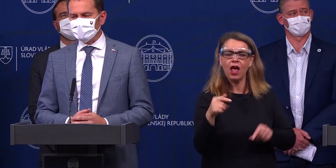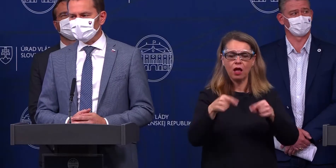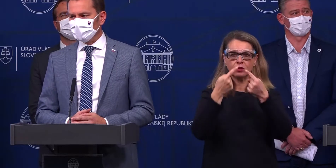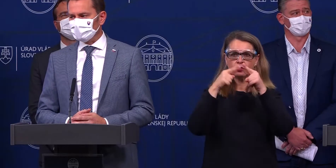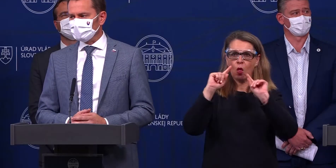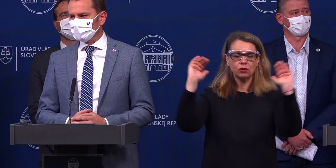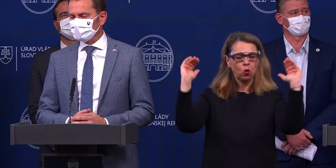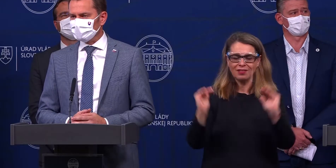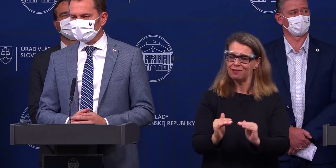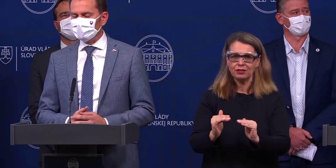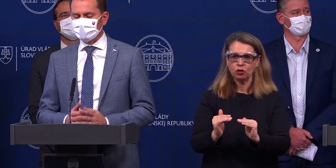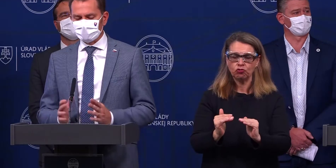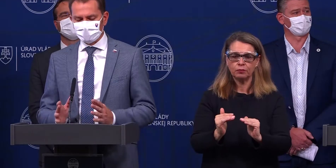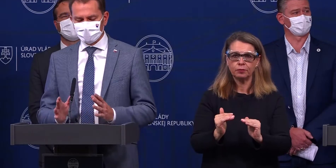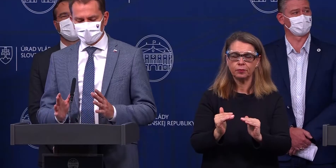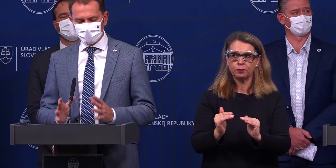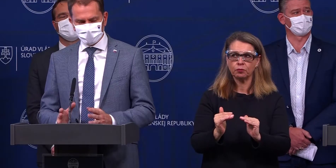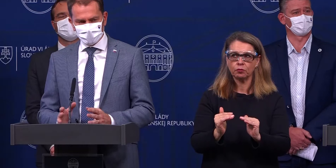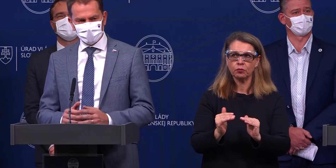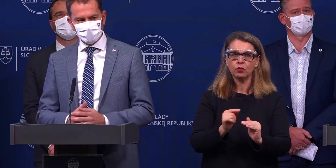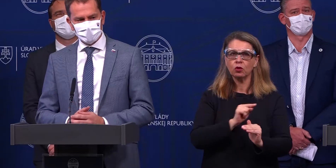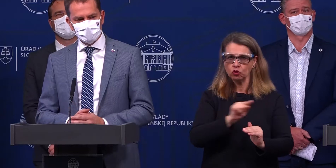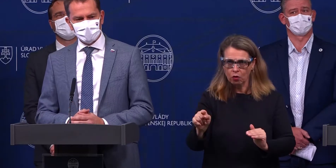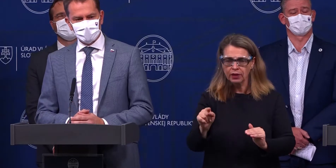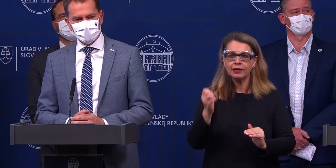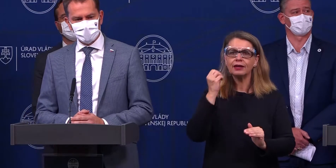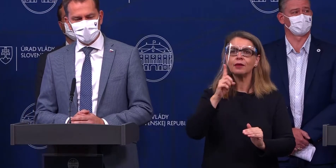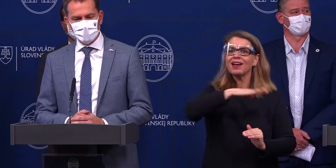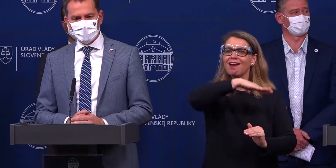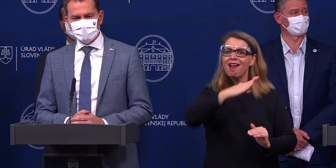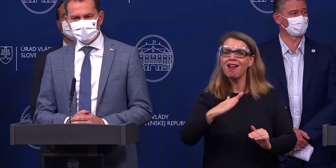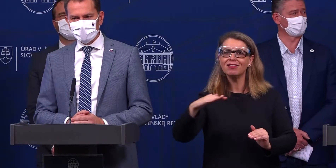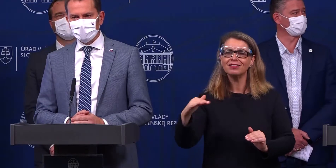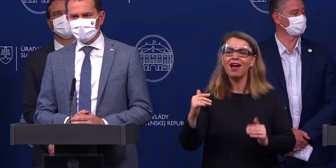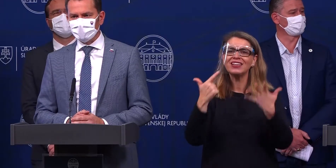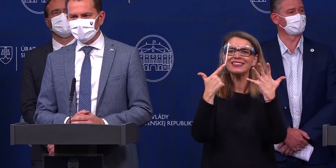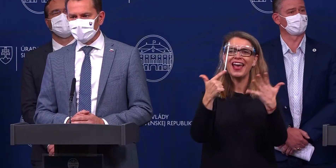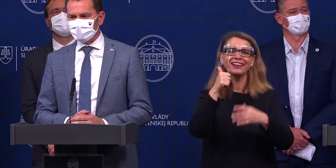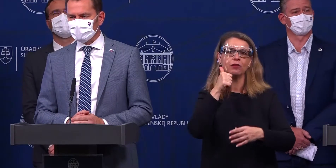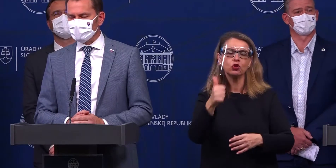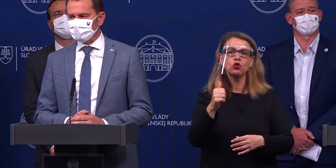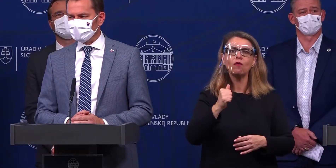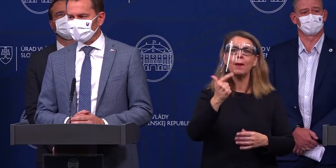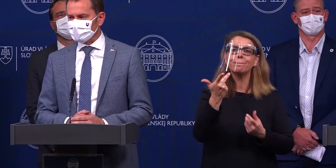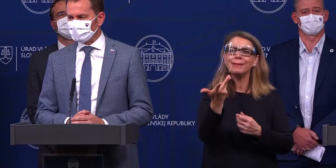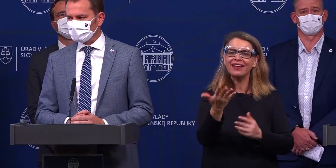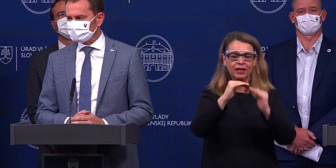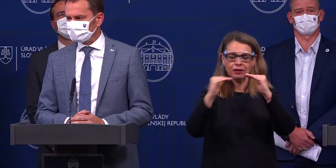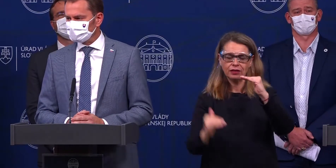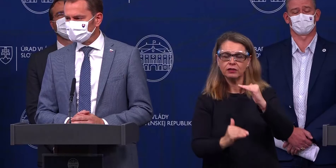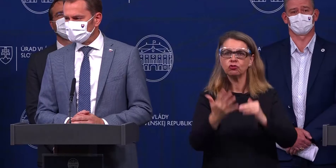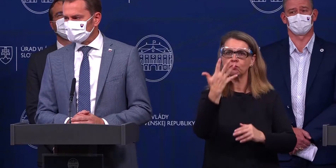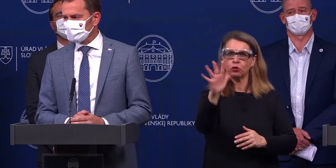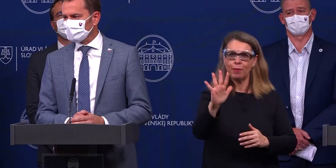nezníži pod... pardon, dovtedy, dokedy sa klzavý sedemdňový median nezníži pod 500.